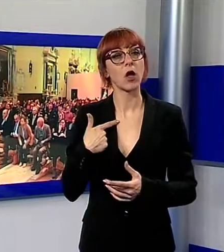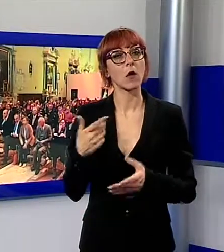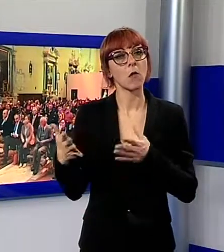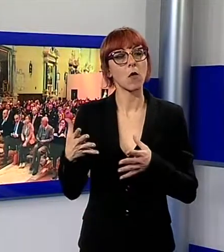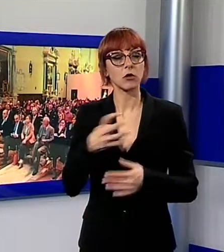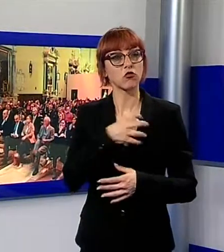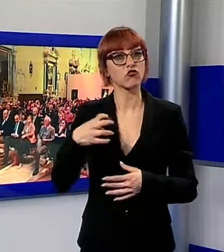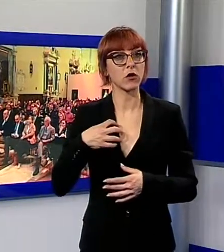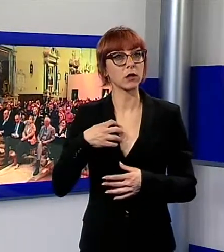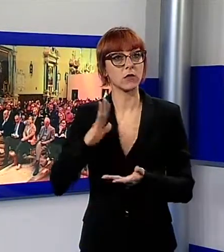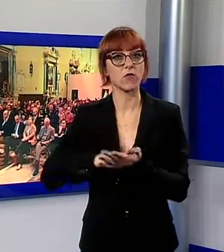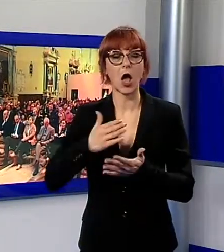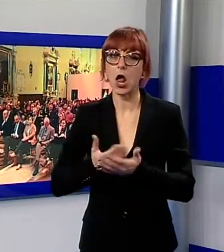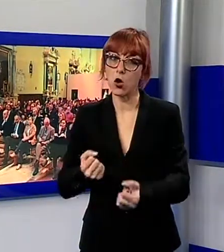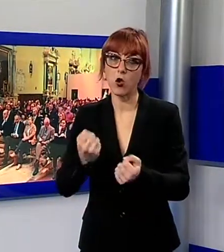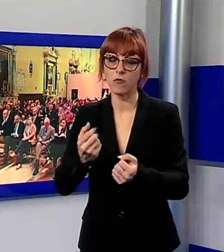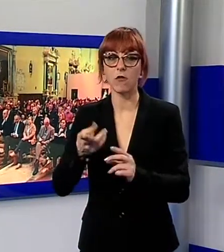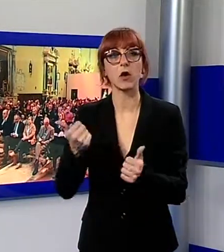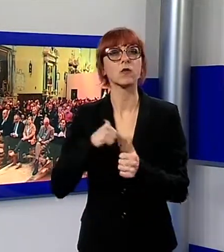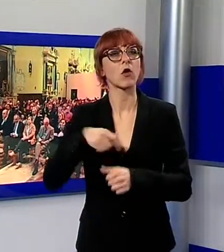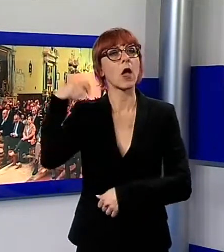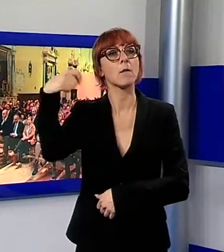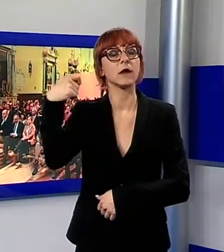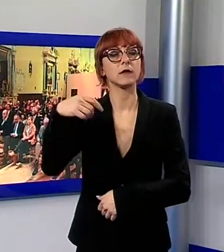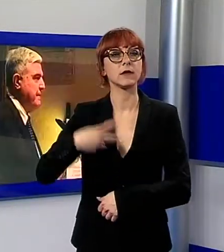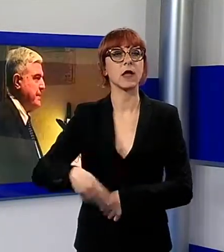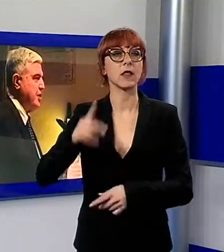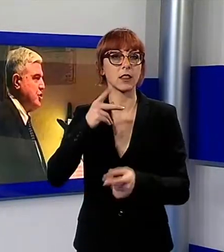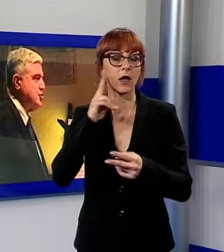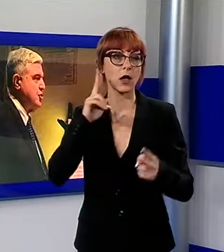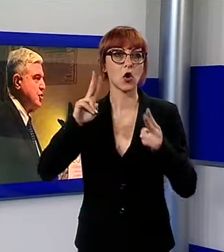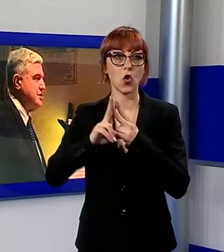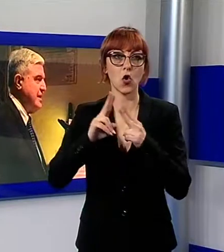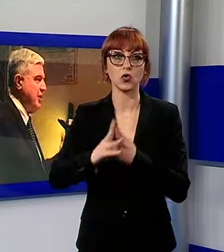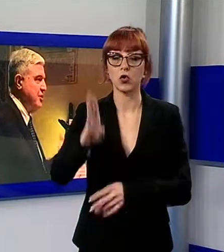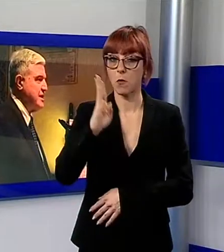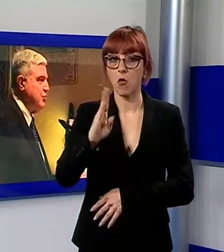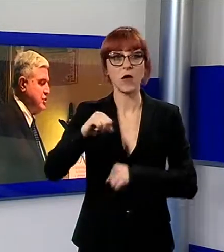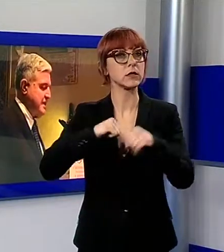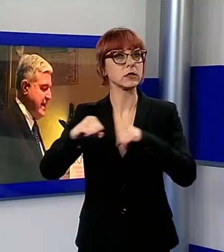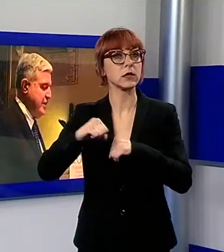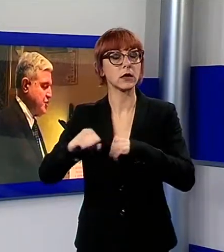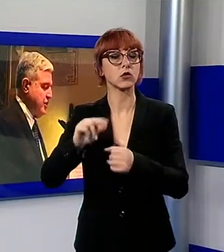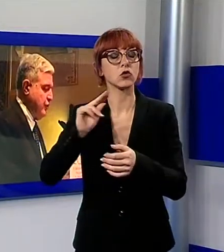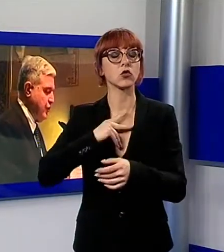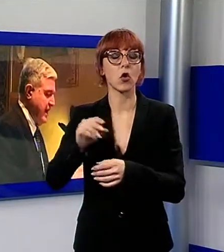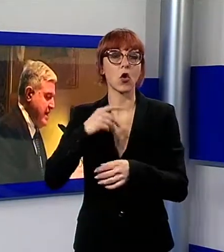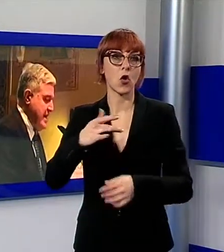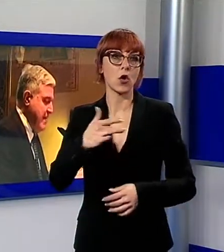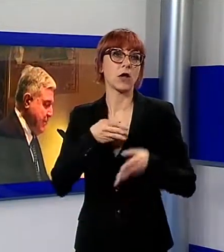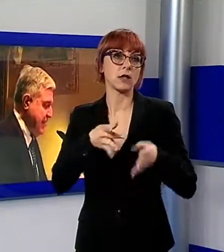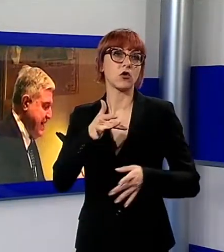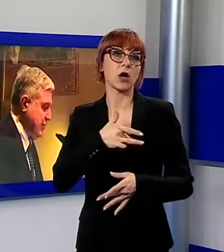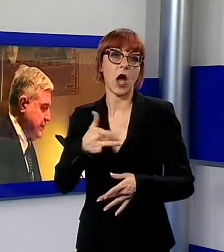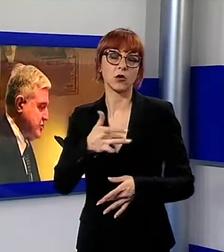durante la quale il presidente del meeting, il professor Francesco Bovenzi, direttore della cardiologia del San Luca e dell'ospedale Santa